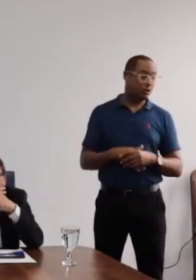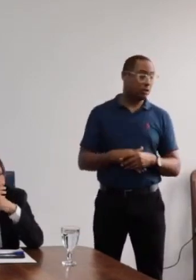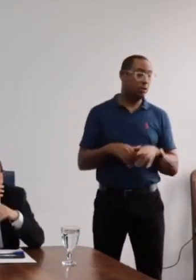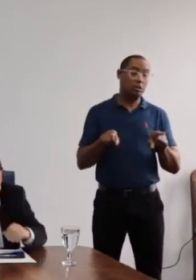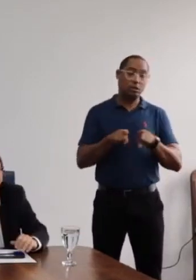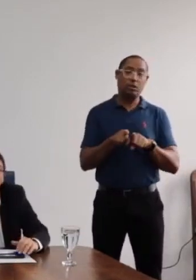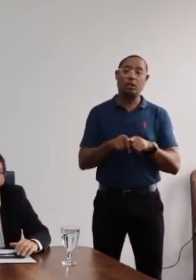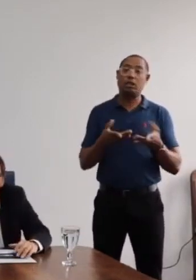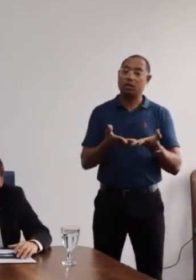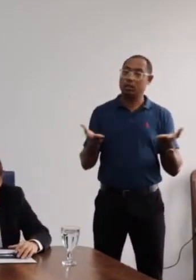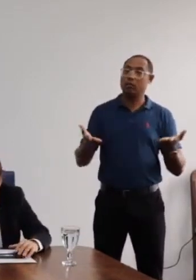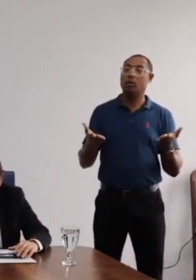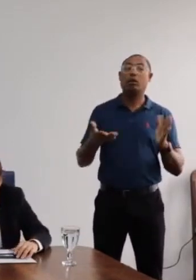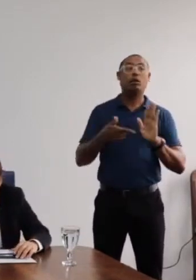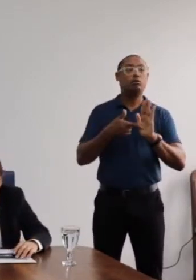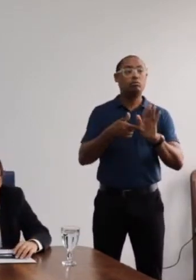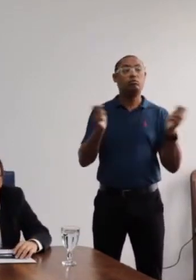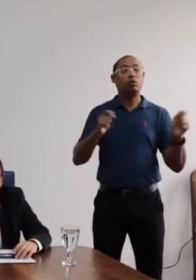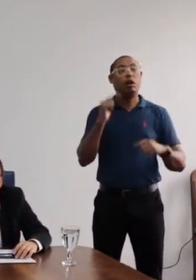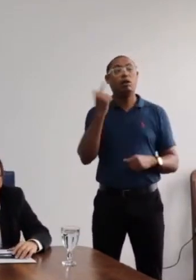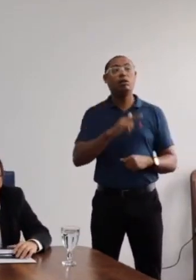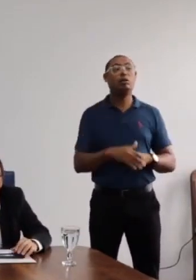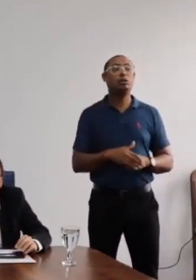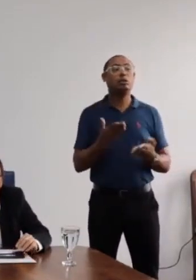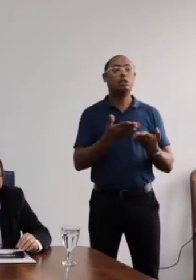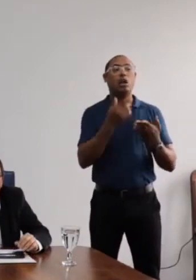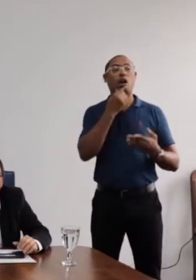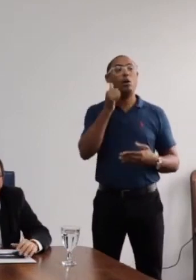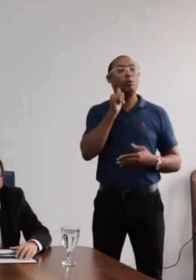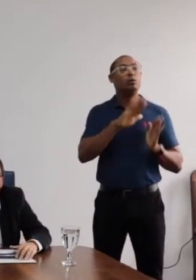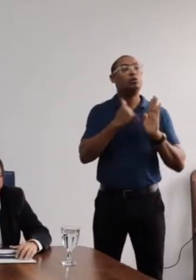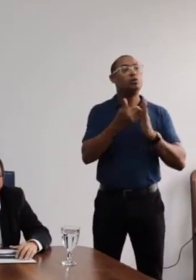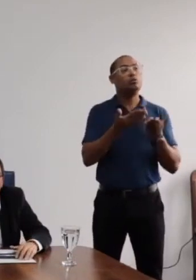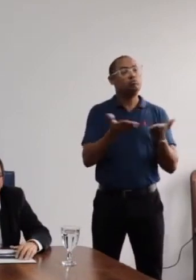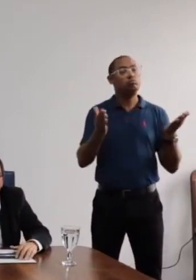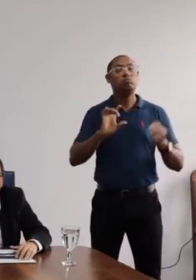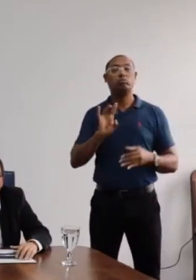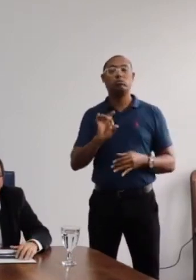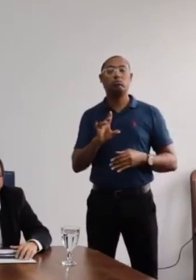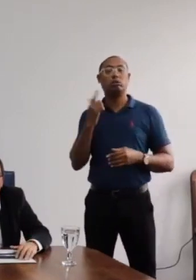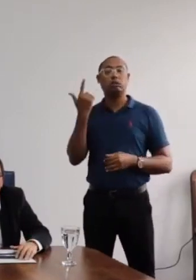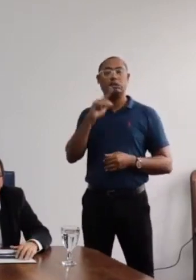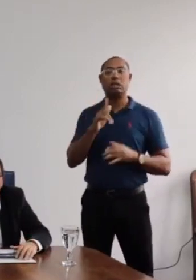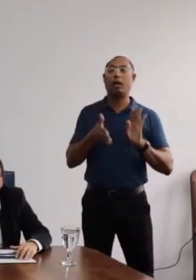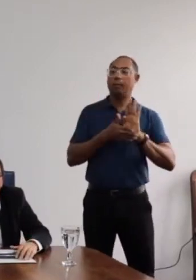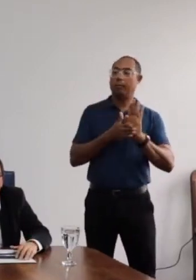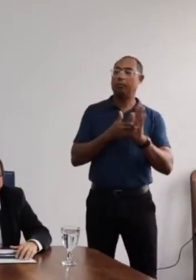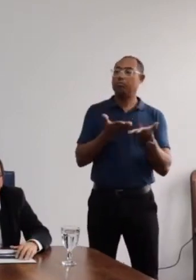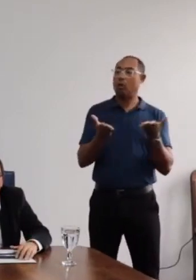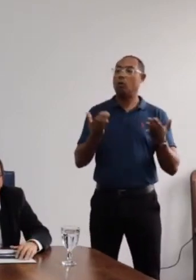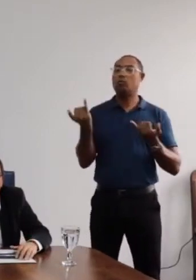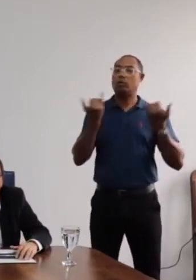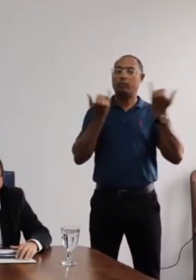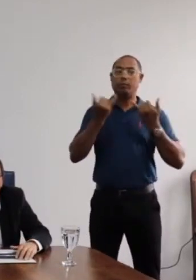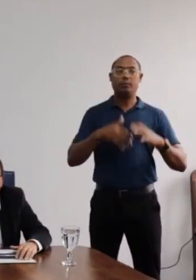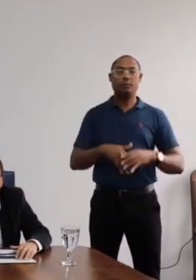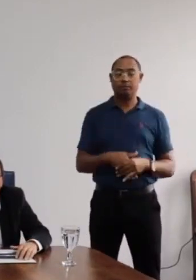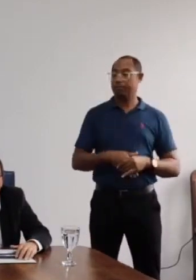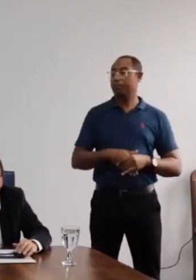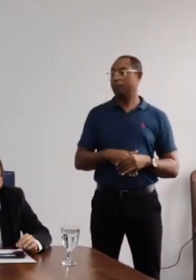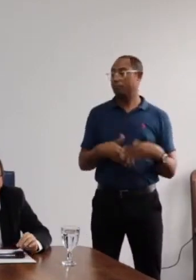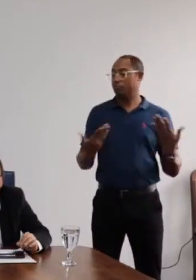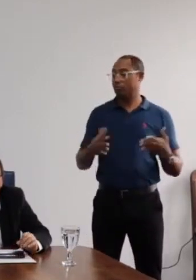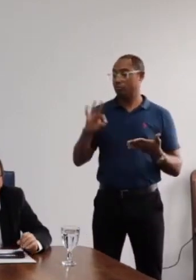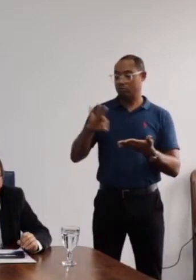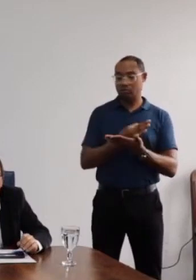abrir aqui, franquear a palavra para as senhoras conselheiras, senhores conselheiros, caso queiram apresentar mais algum informe. Nós já temos a